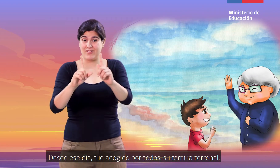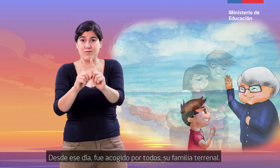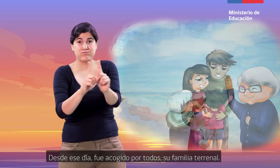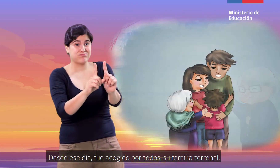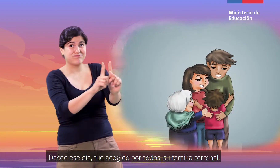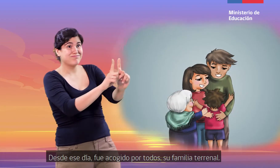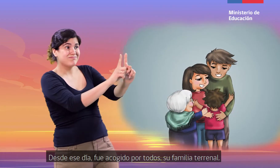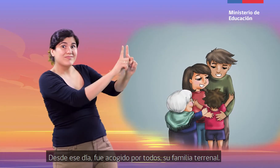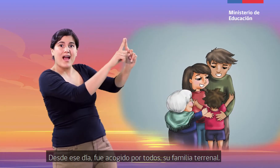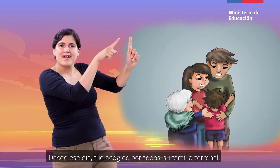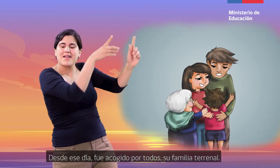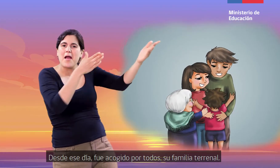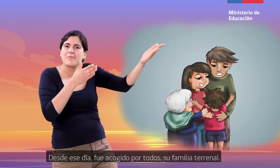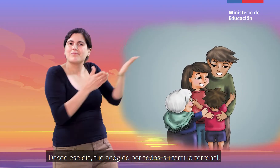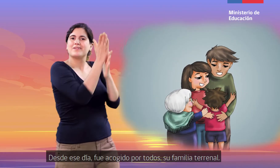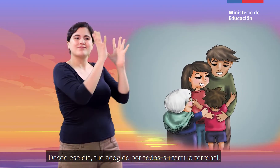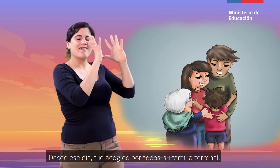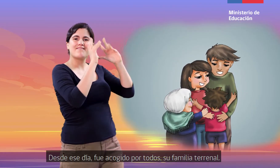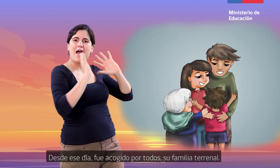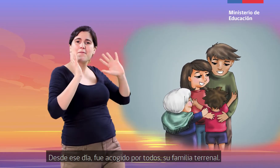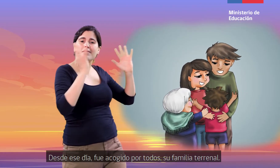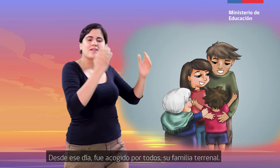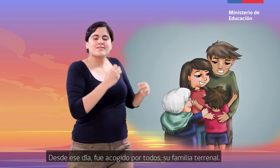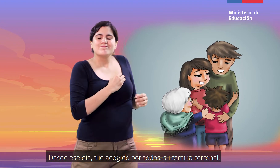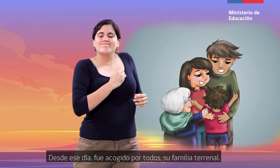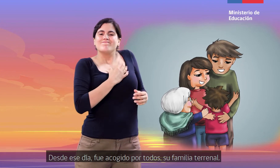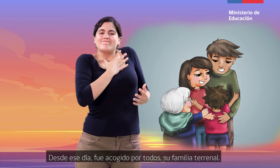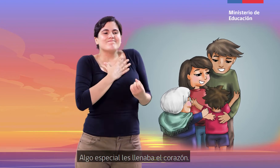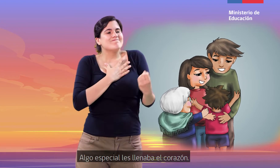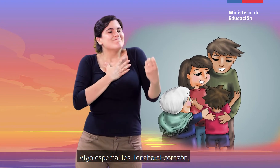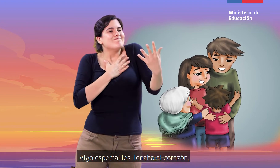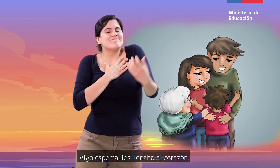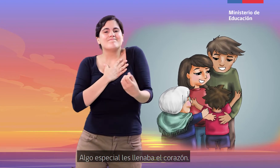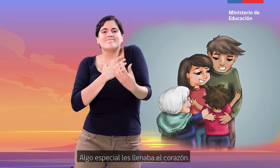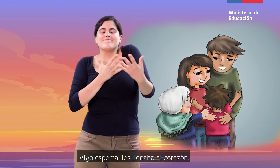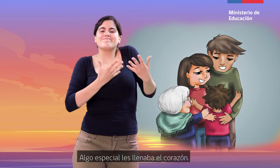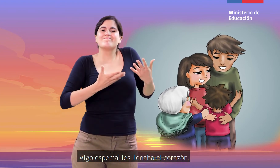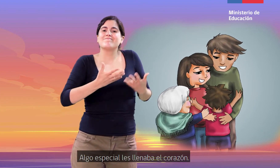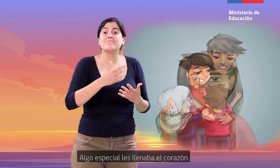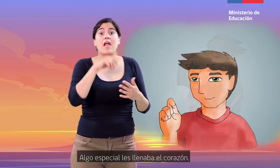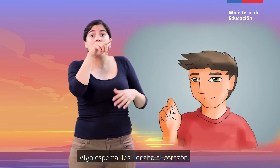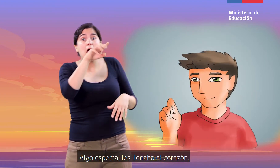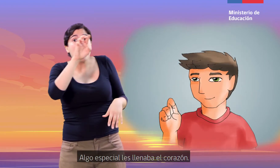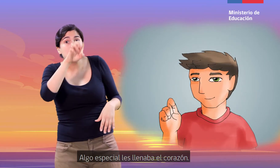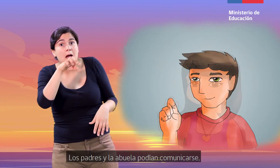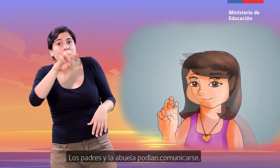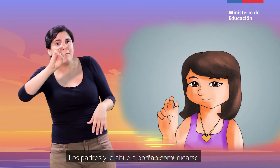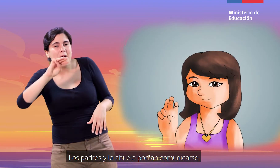Desde ese día, fue acogido por todos su familia terrenal. Algo especial les llenaba el corazón. Los